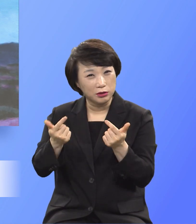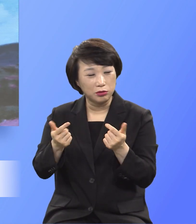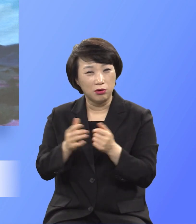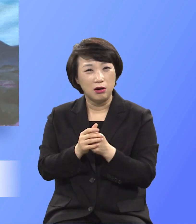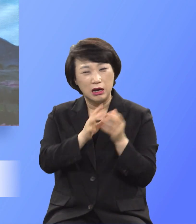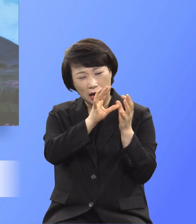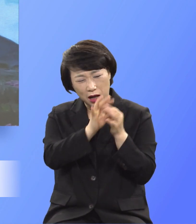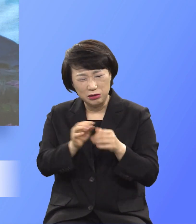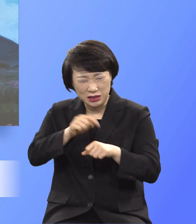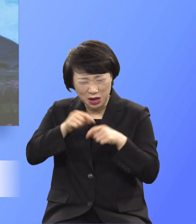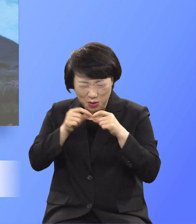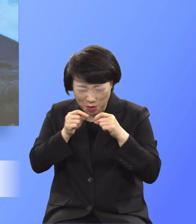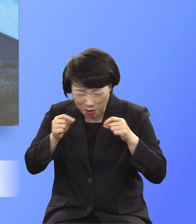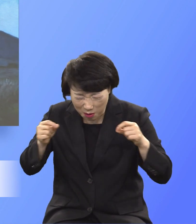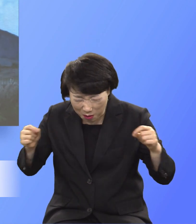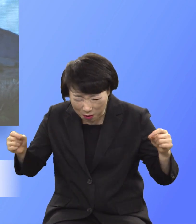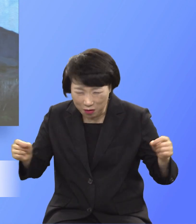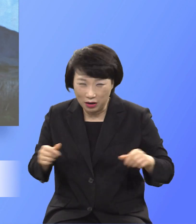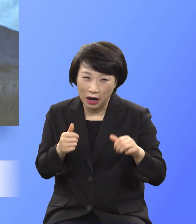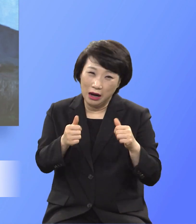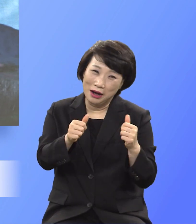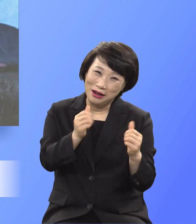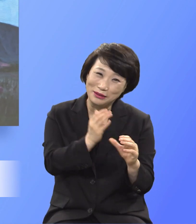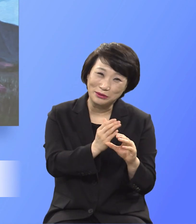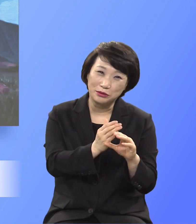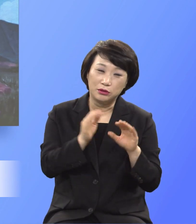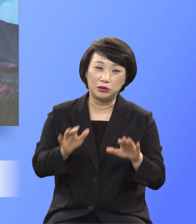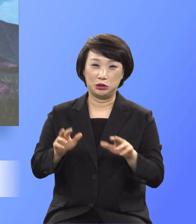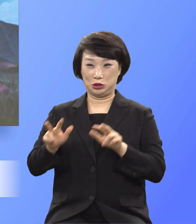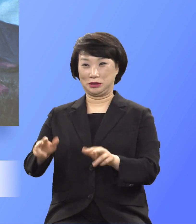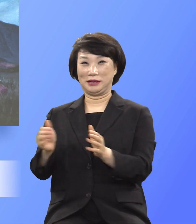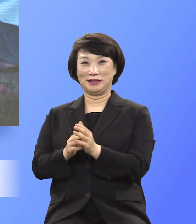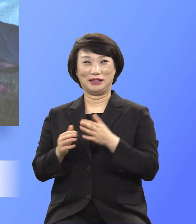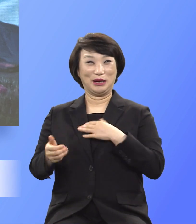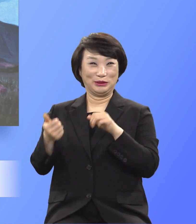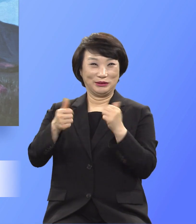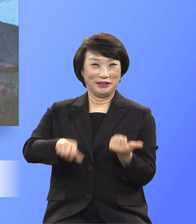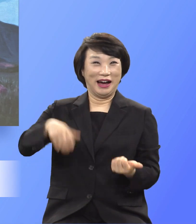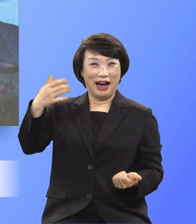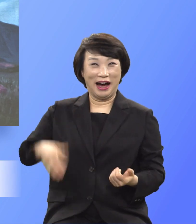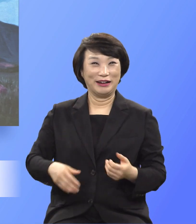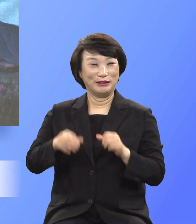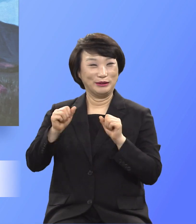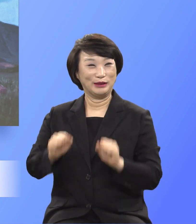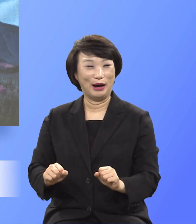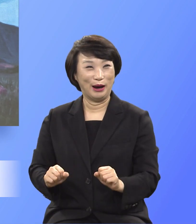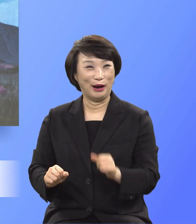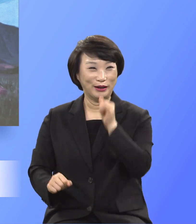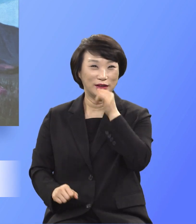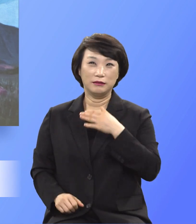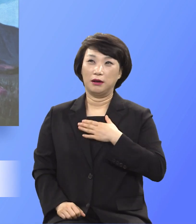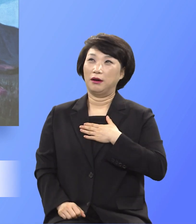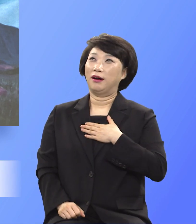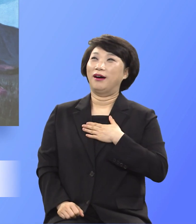그런데 오늘까지 안 죽고 사는 걸 보면요